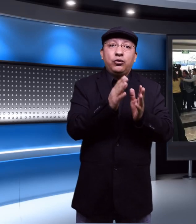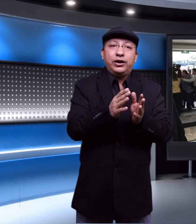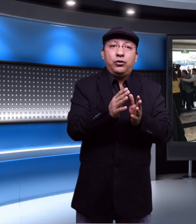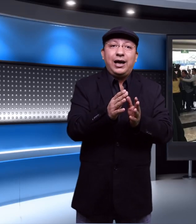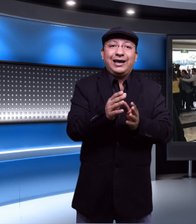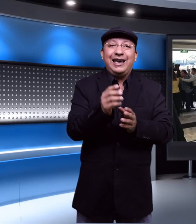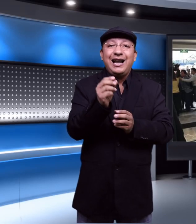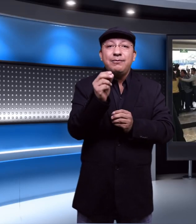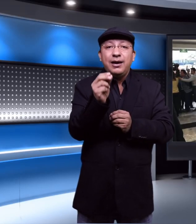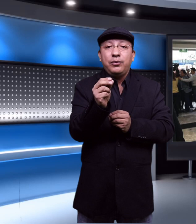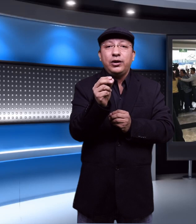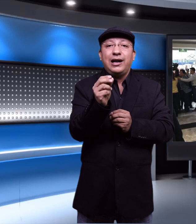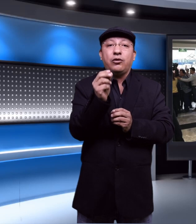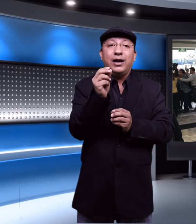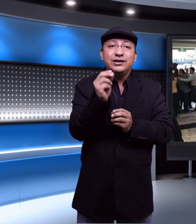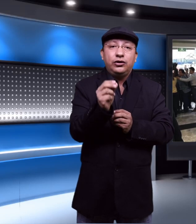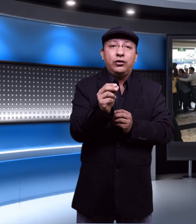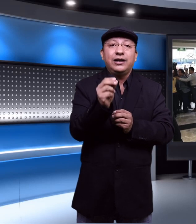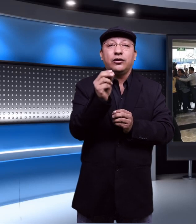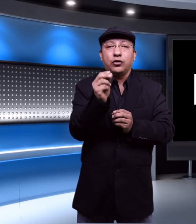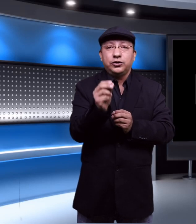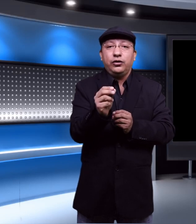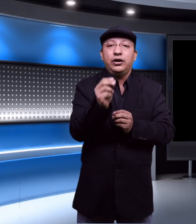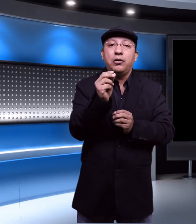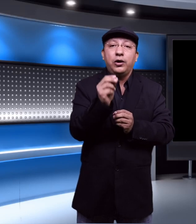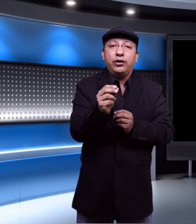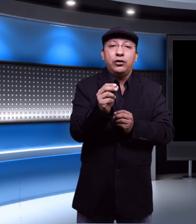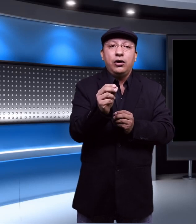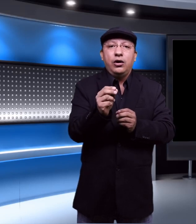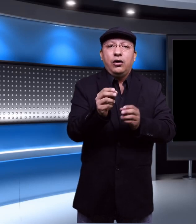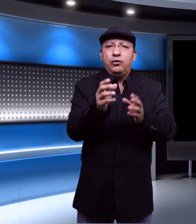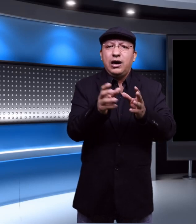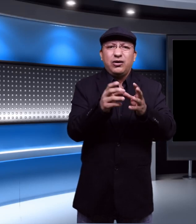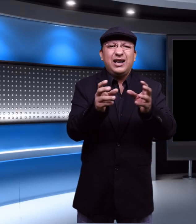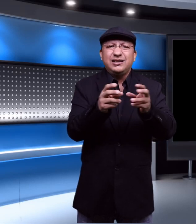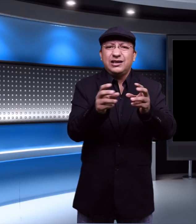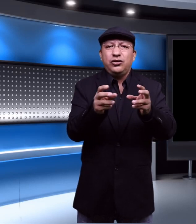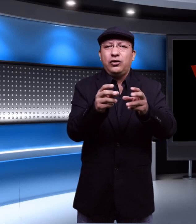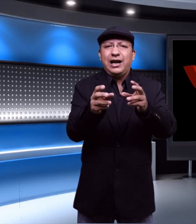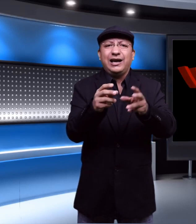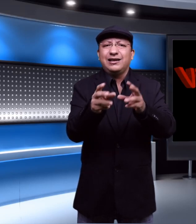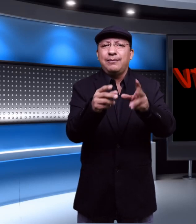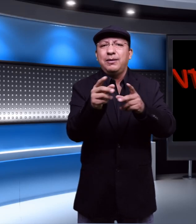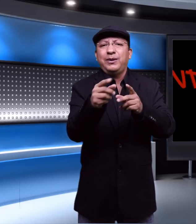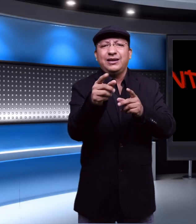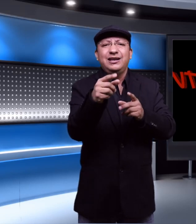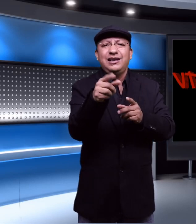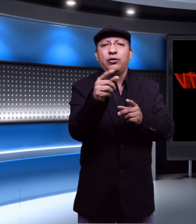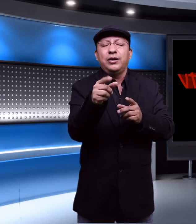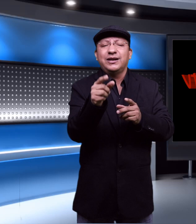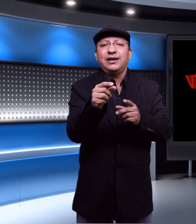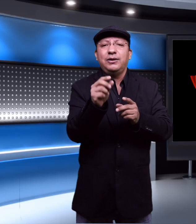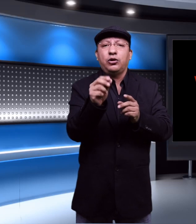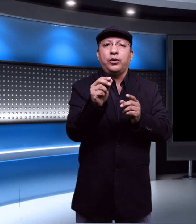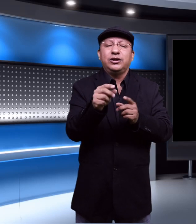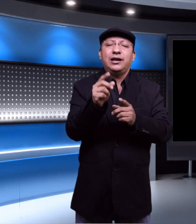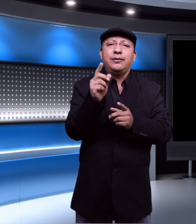currícula que era miembro de la coalición anticorrupción de Nuevo León una organización a la que también pertenece la Universidad Metropolitana de